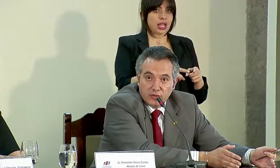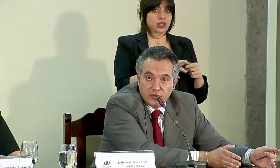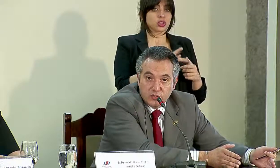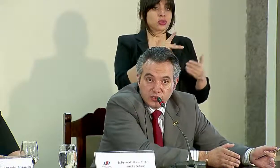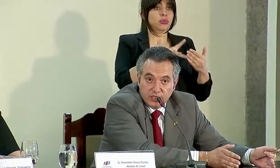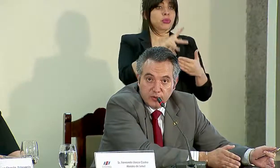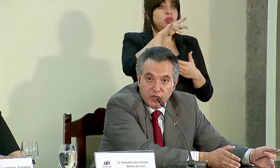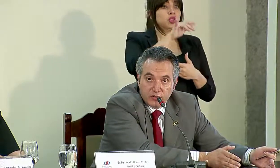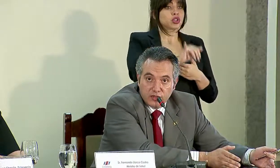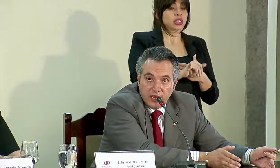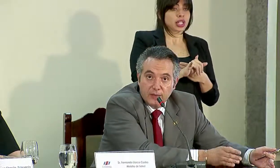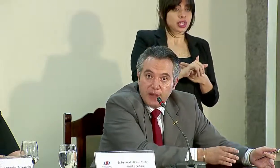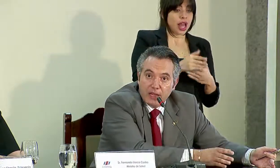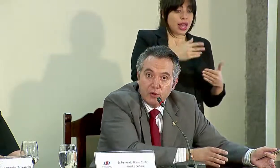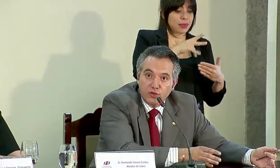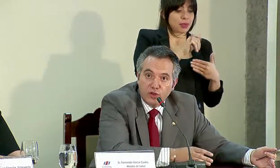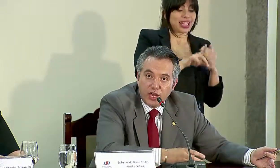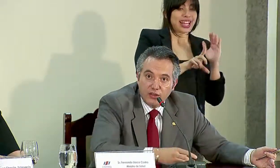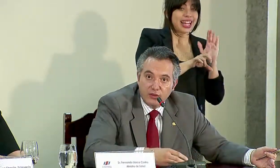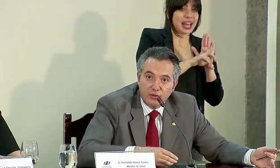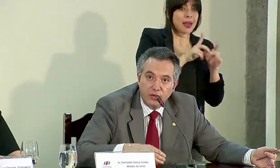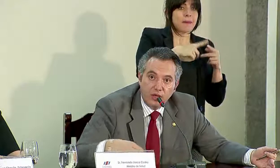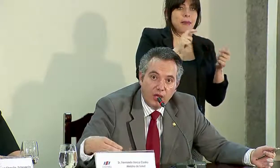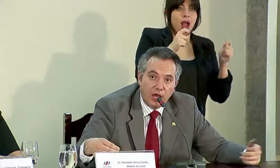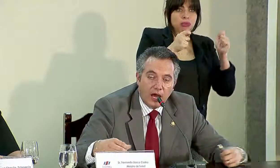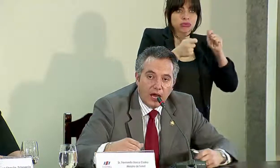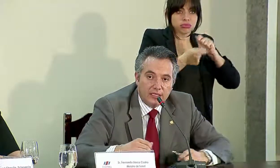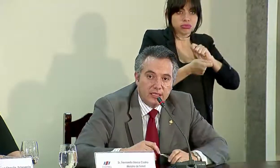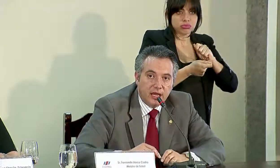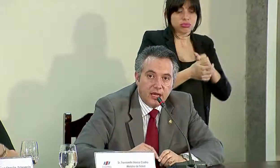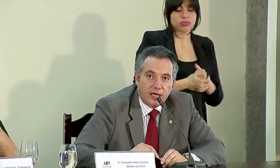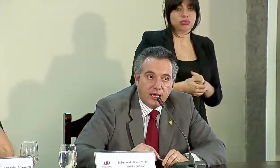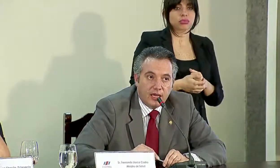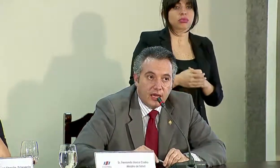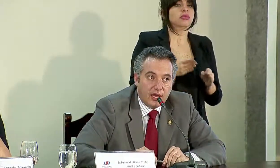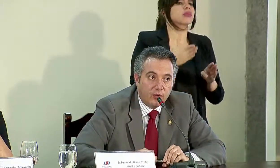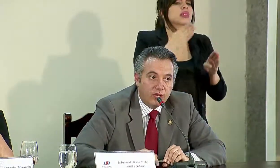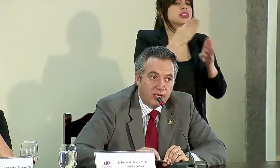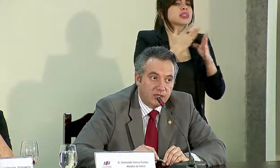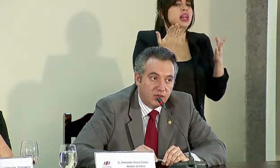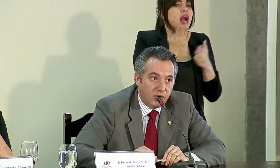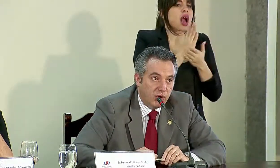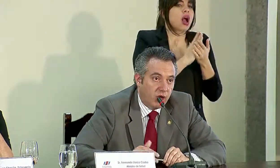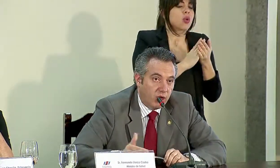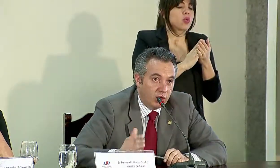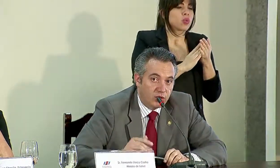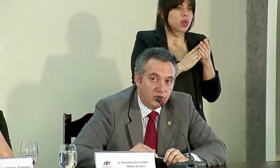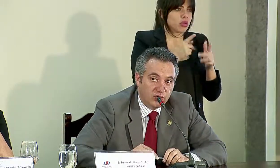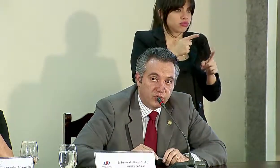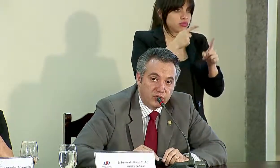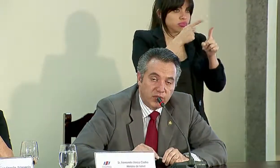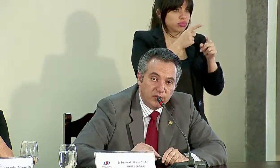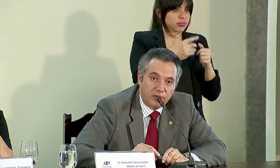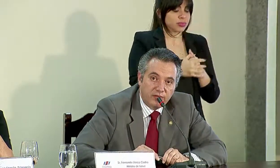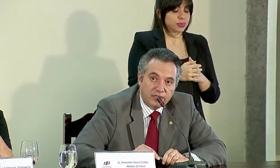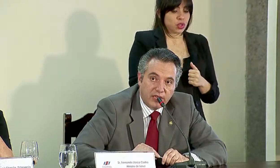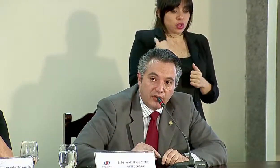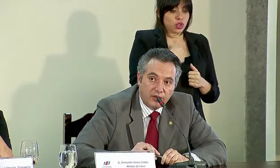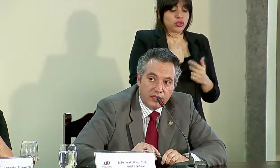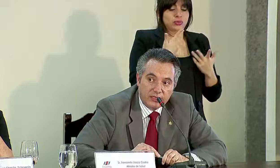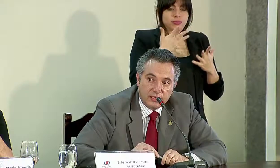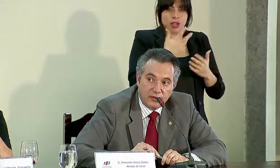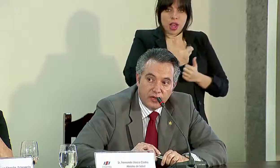los anteproyectos de ley van evolucionando hacia alguna dirección. Nosotros hemos